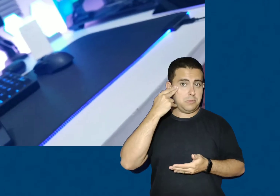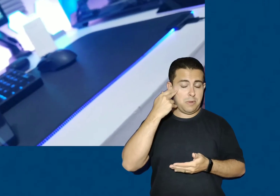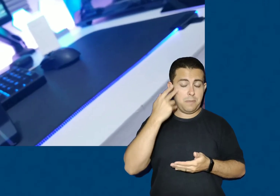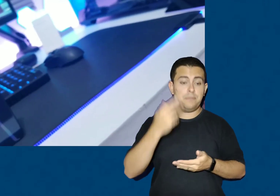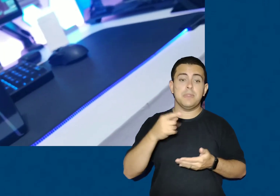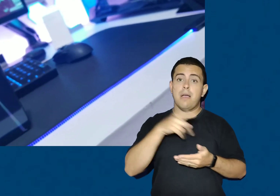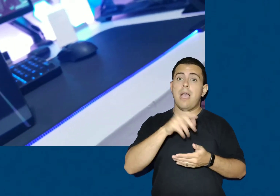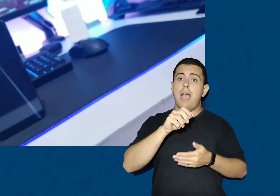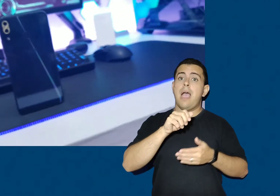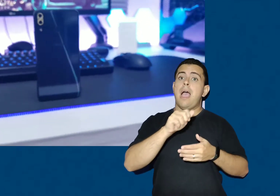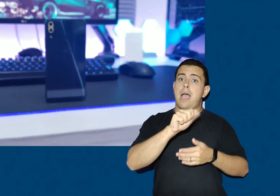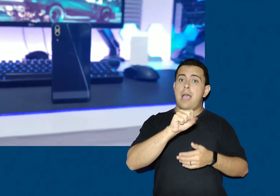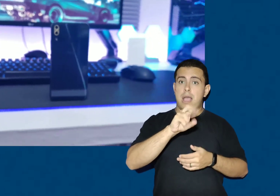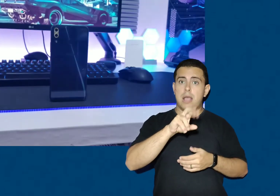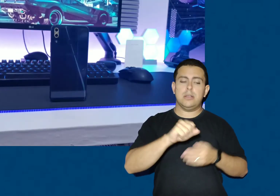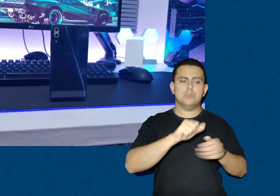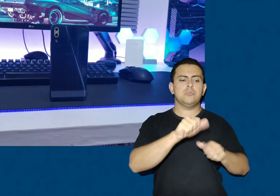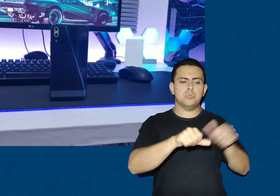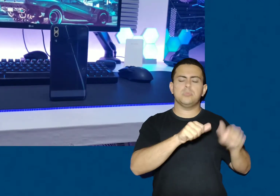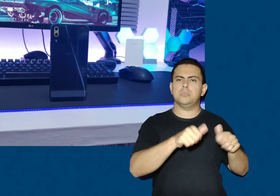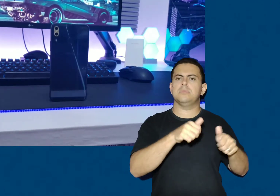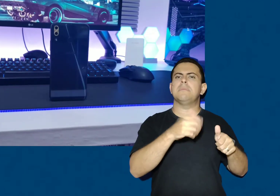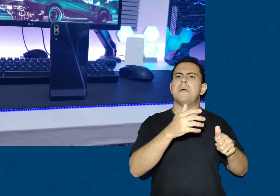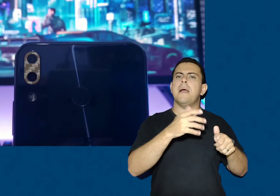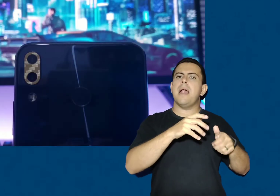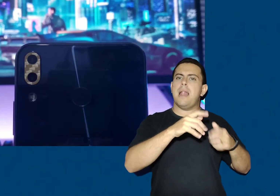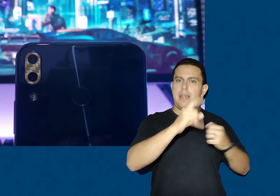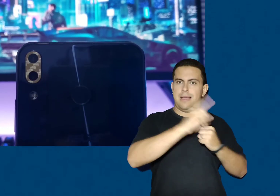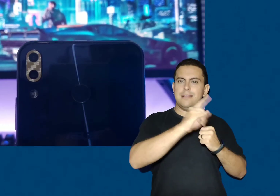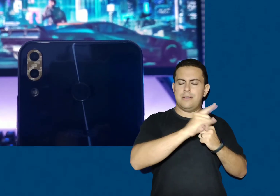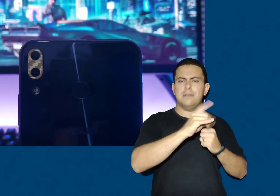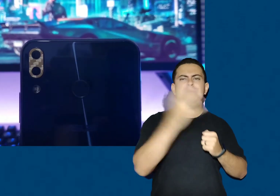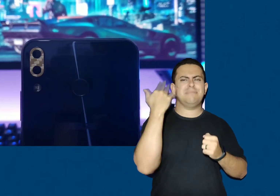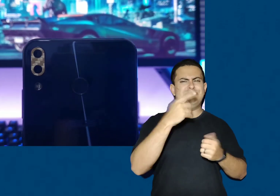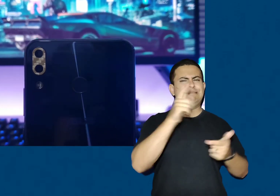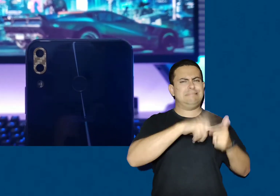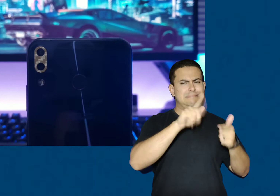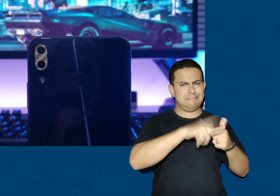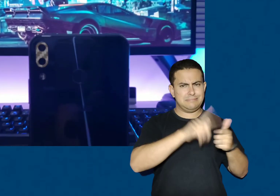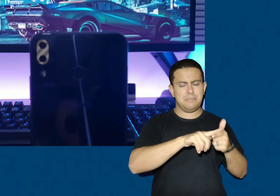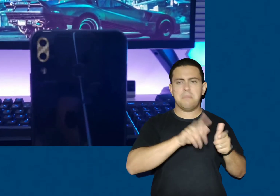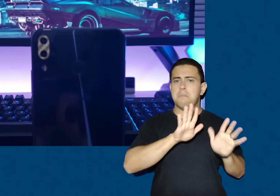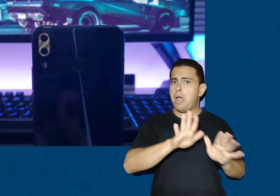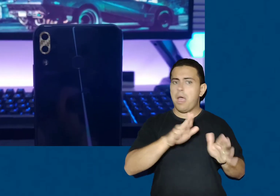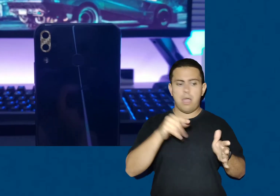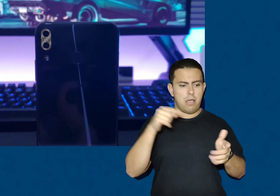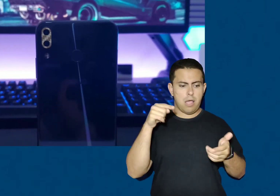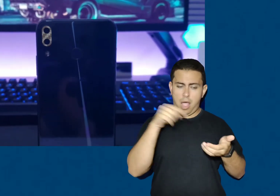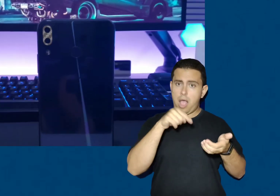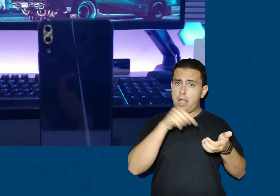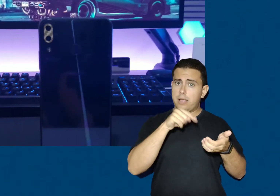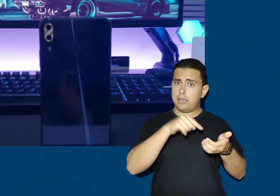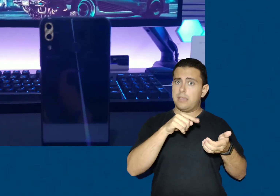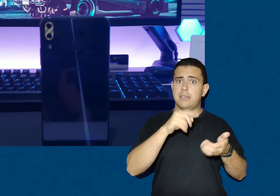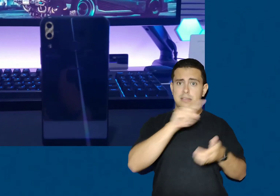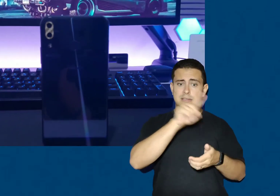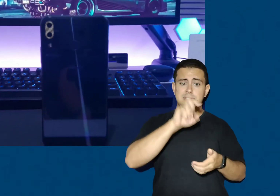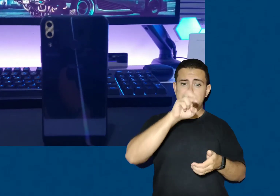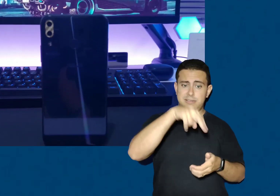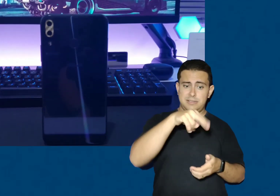modificação do sistema que a Asus faz já foi um grande problema por algumas pessoas, mas nessa versão aqui que equipa o